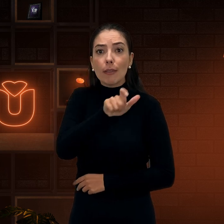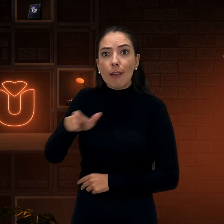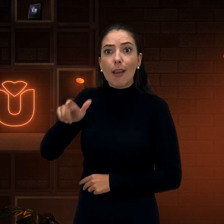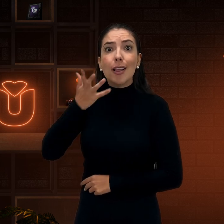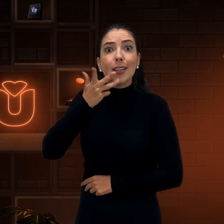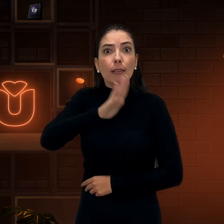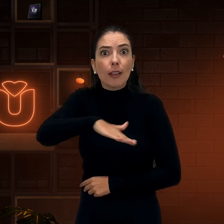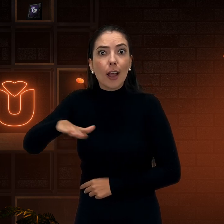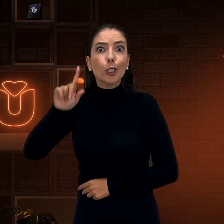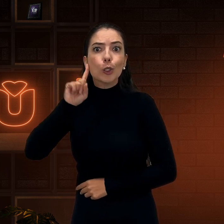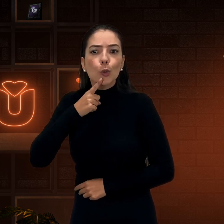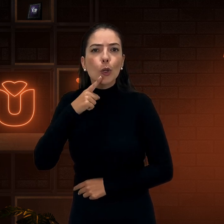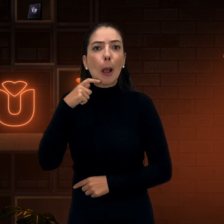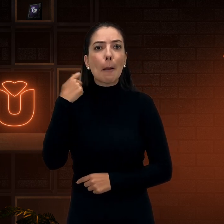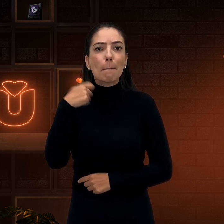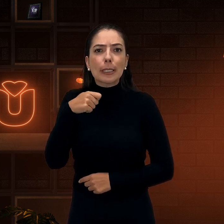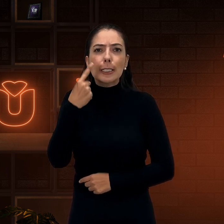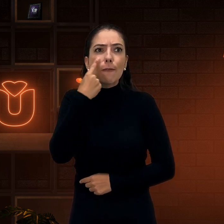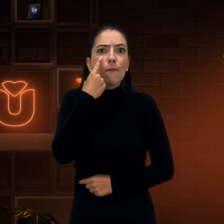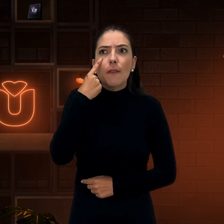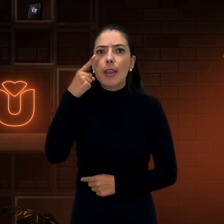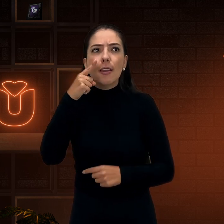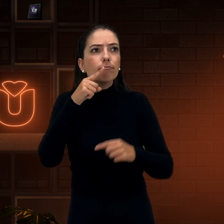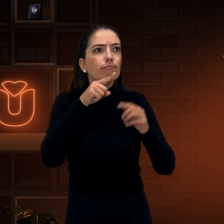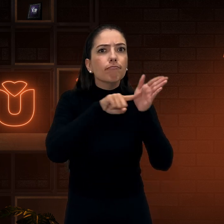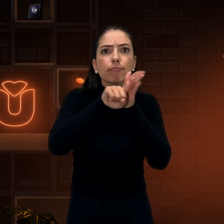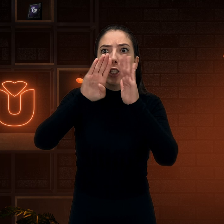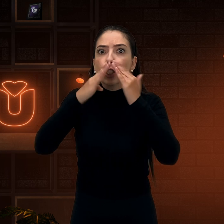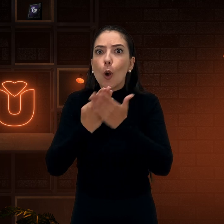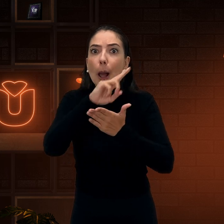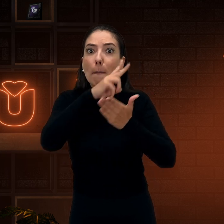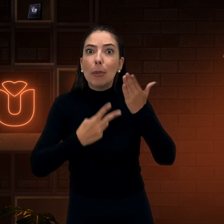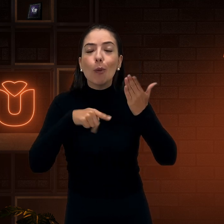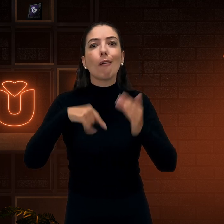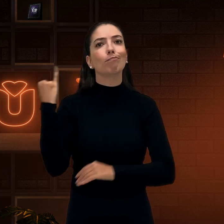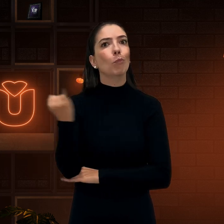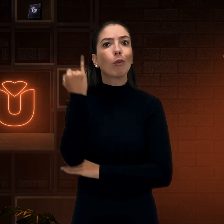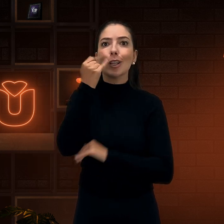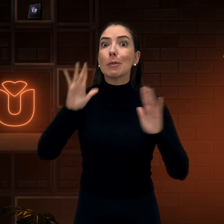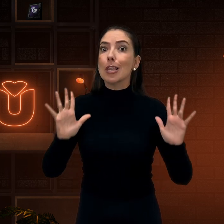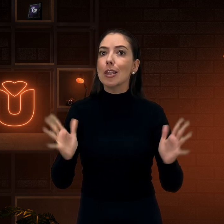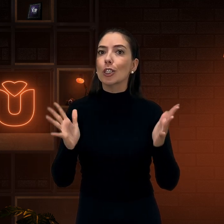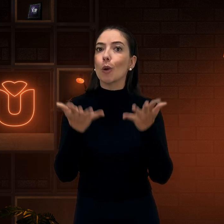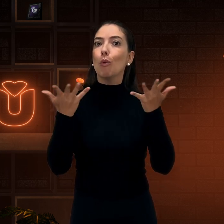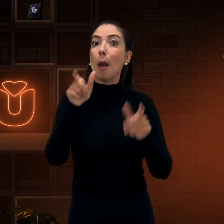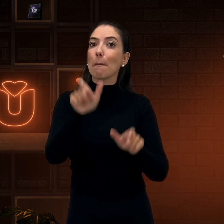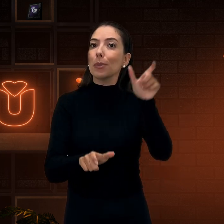saber que as crianças surdas precisam buscar a escola bilíngue. É importante que as famílias